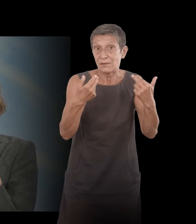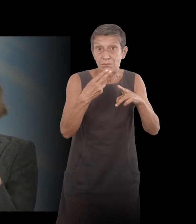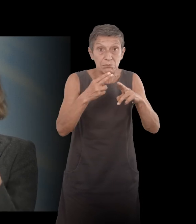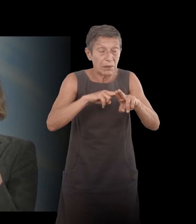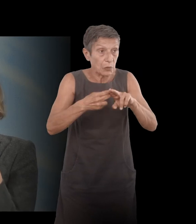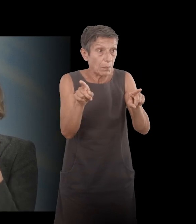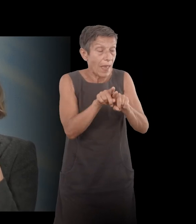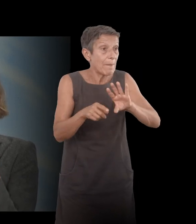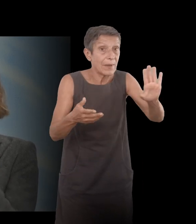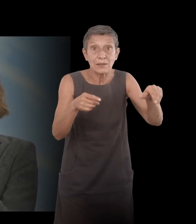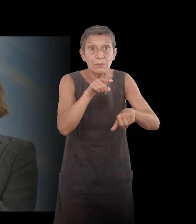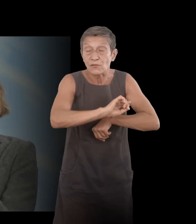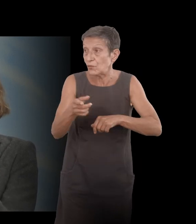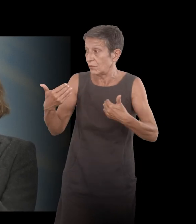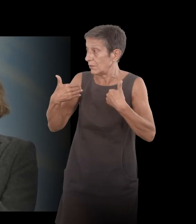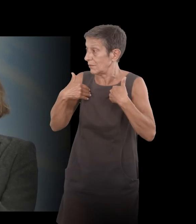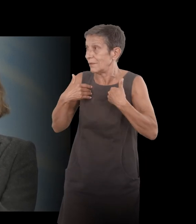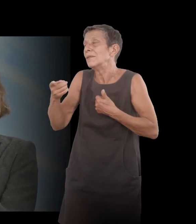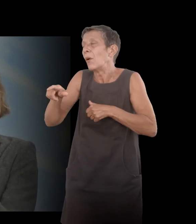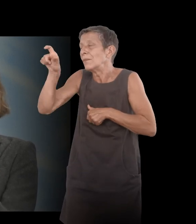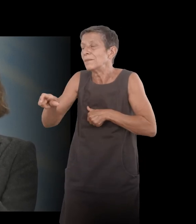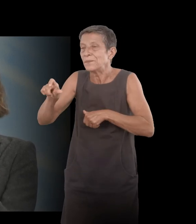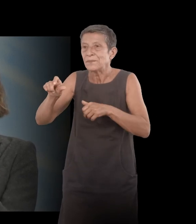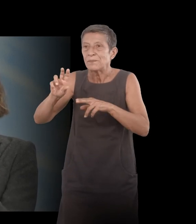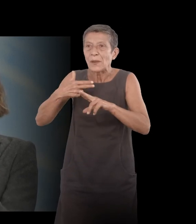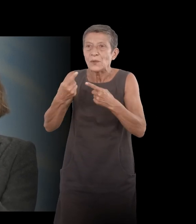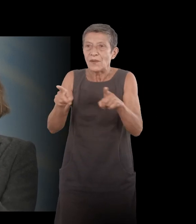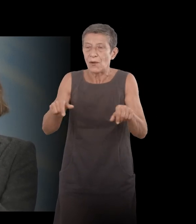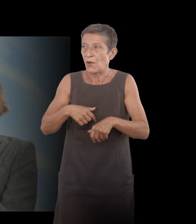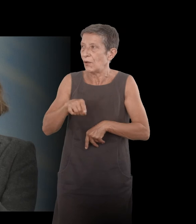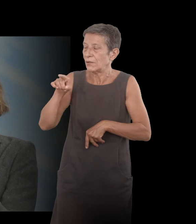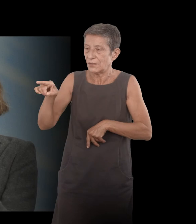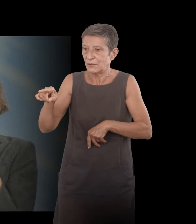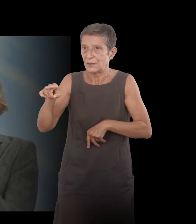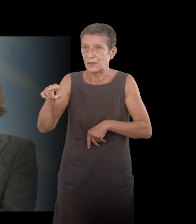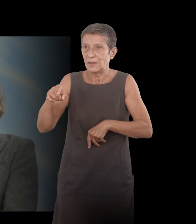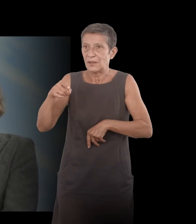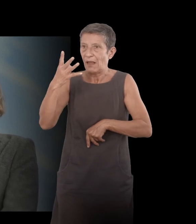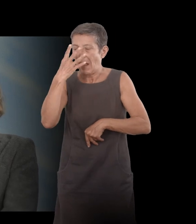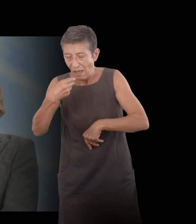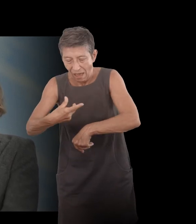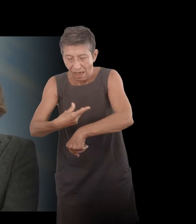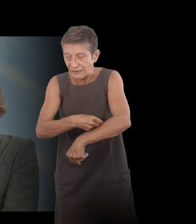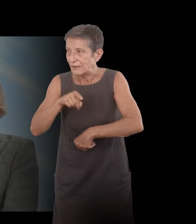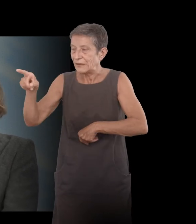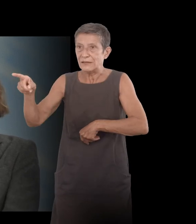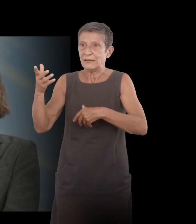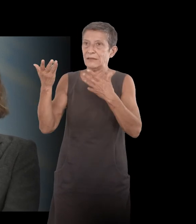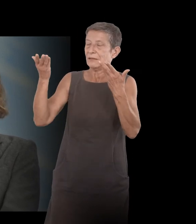'anesthésie l'anesthésiste regarde ma feuille elle regarde son collègue elle me regarde elle me dit elle me demande de répéter mon poids et ma taille et en fait sur la feuille